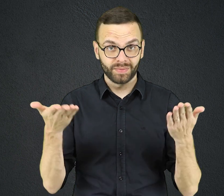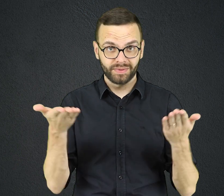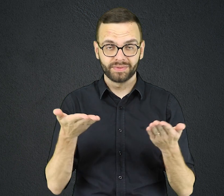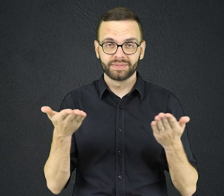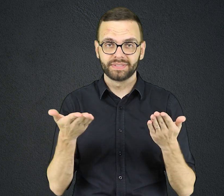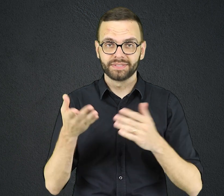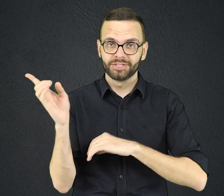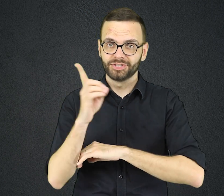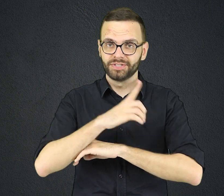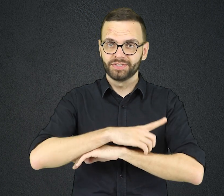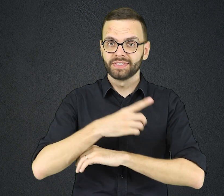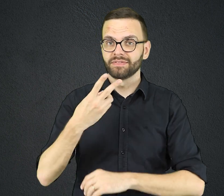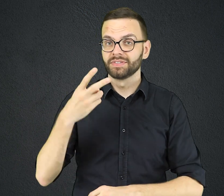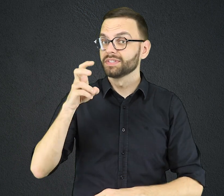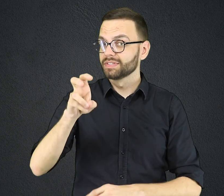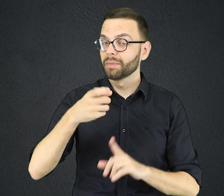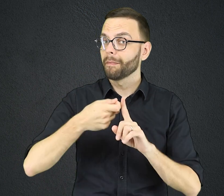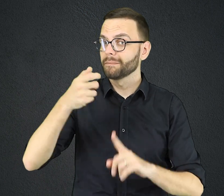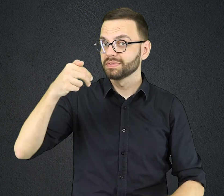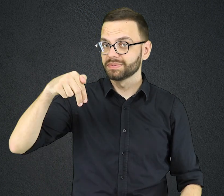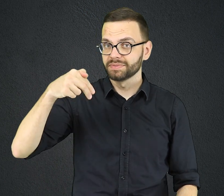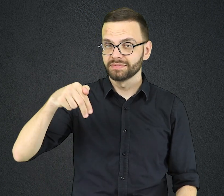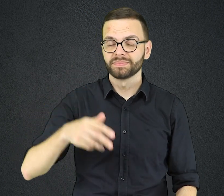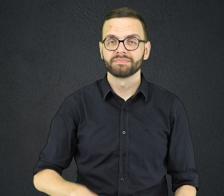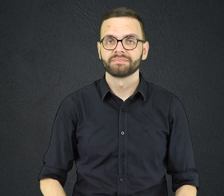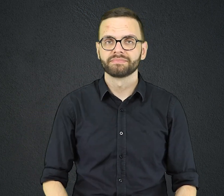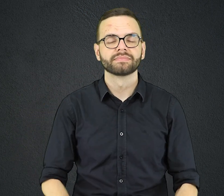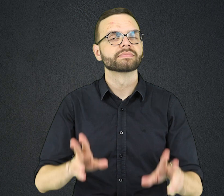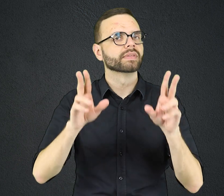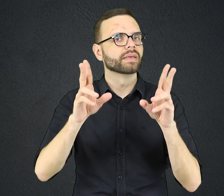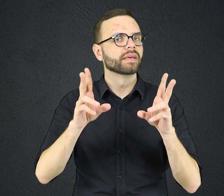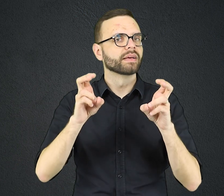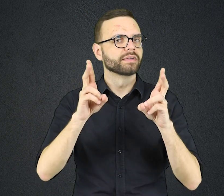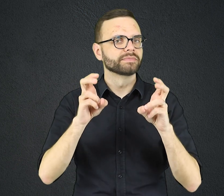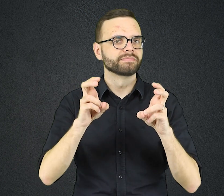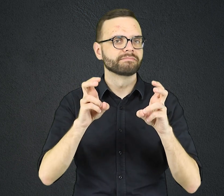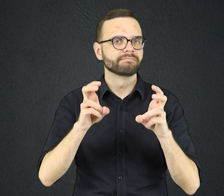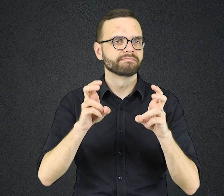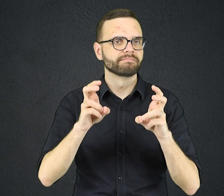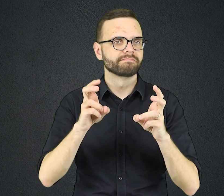Hoje é 25 de novembro. O título de hoje é Sem